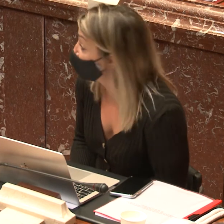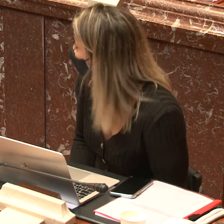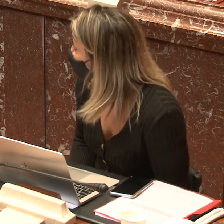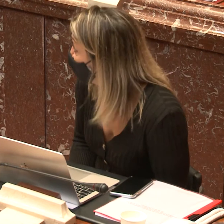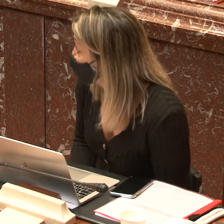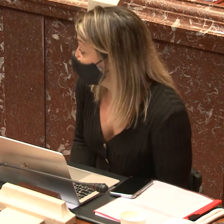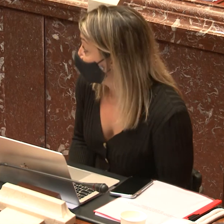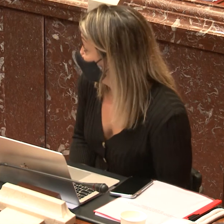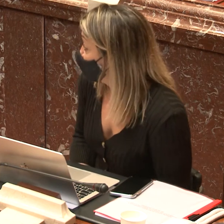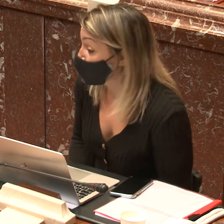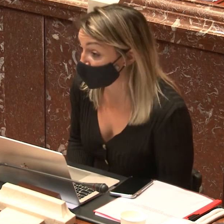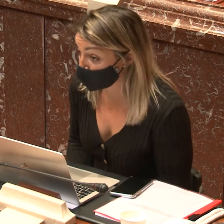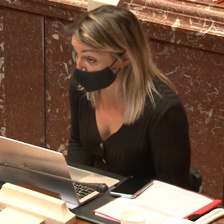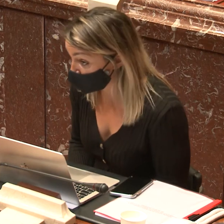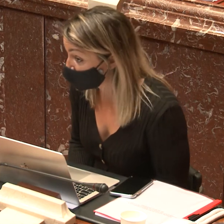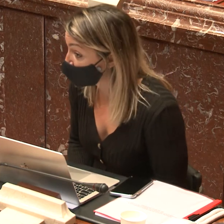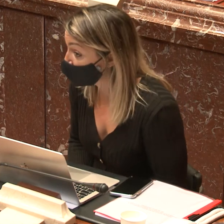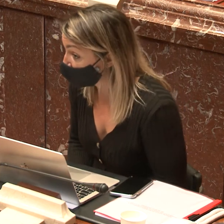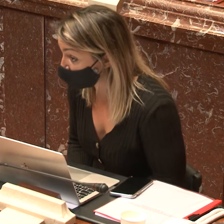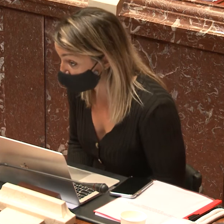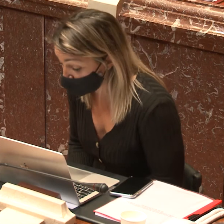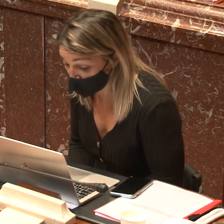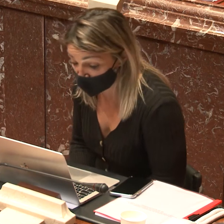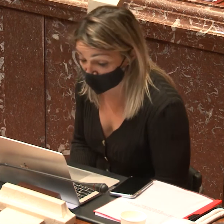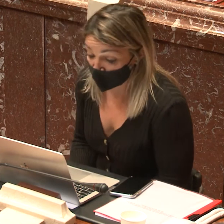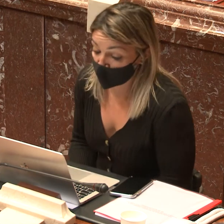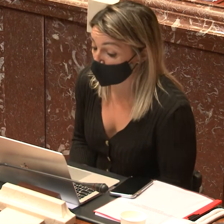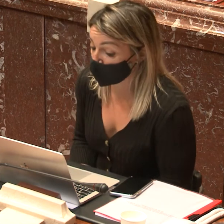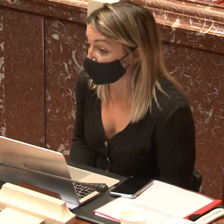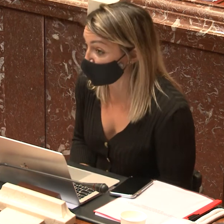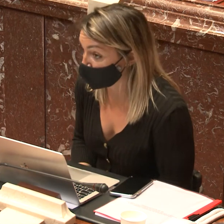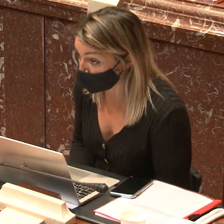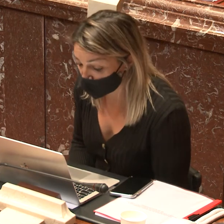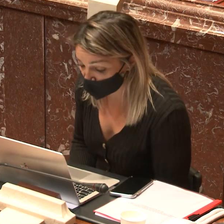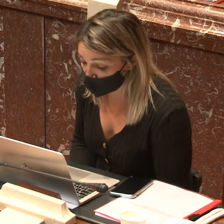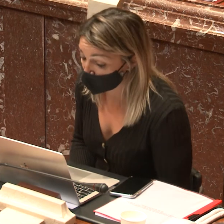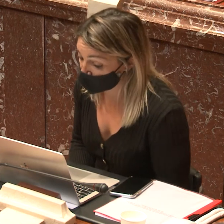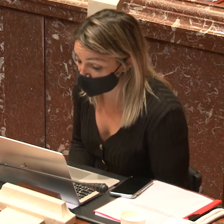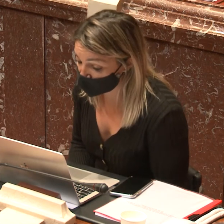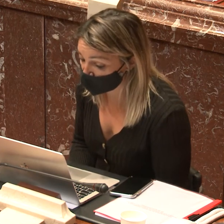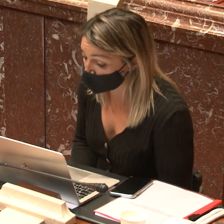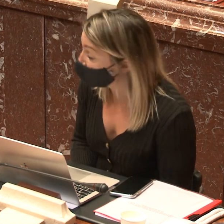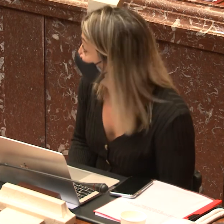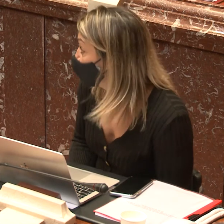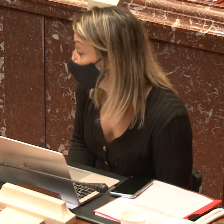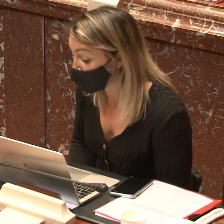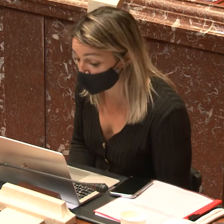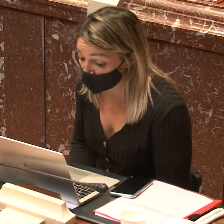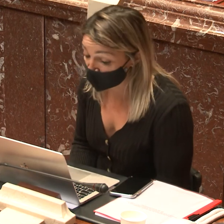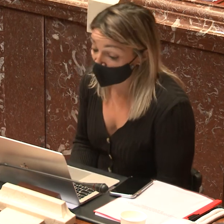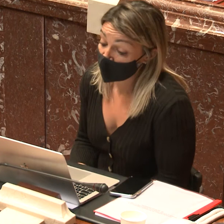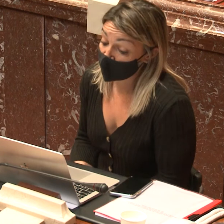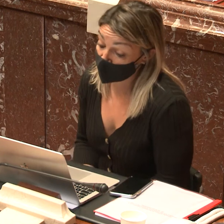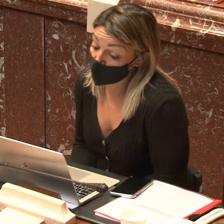teléfonos de emergencia. Se ha comentado que el 061 ya es accesible, pero aún falta el 112, 061, 091